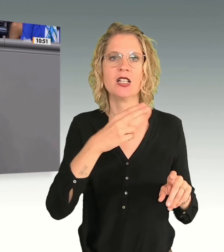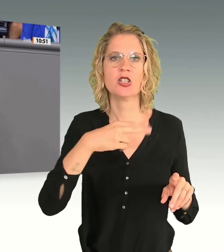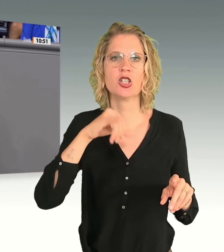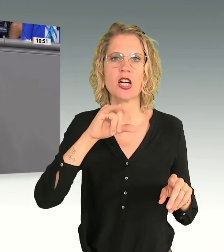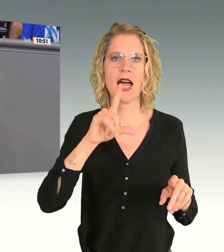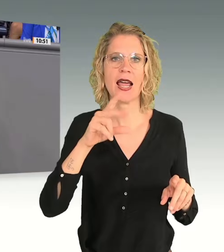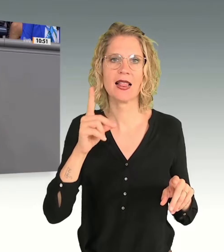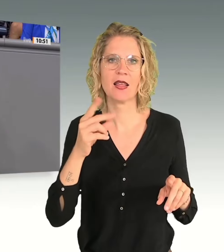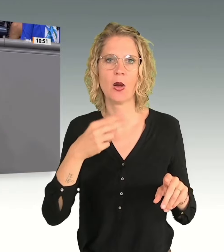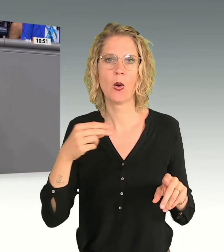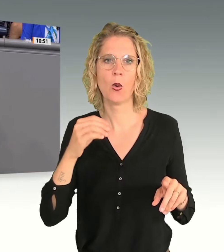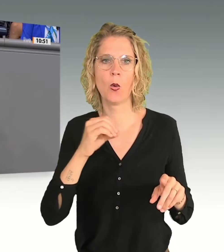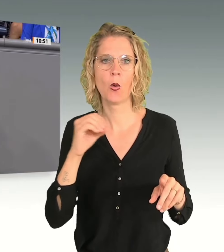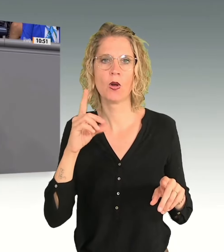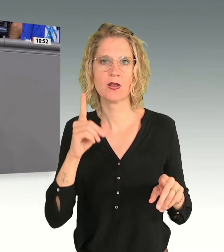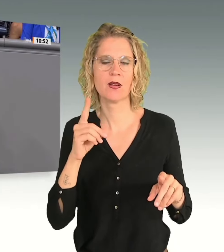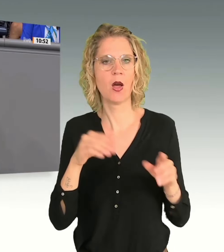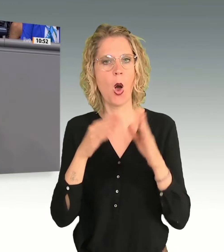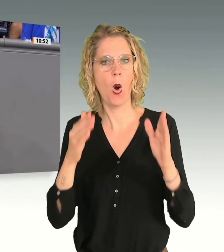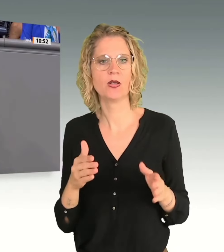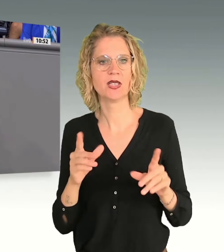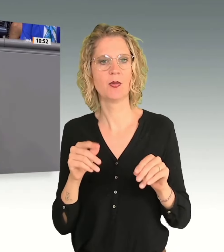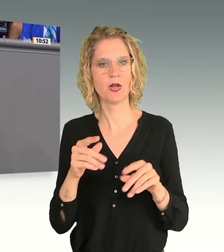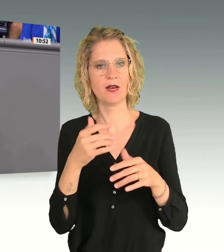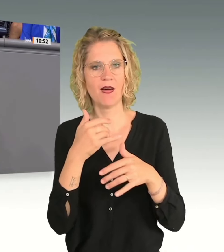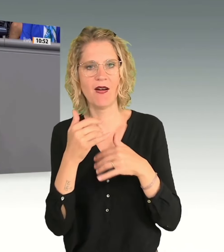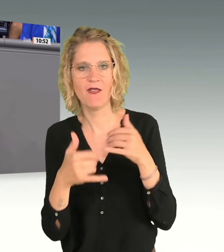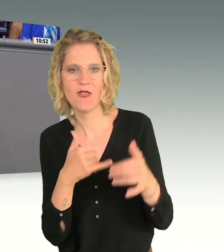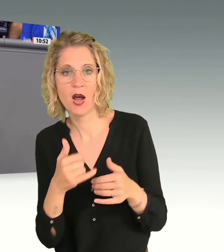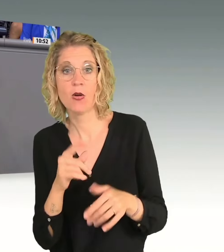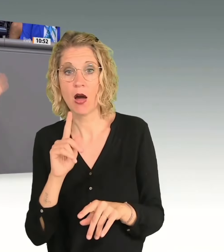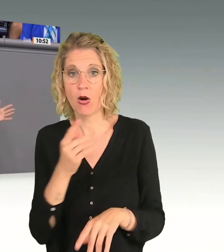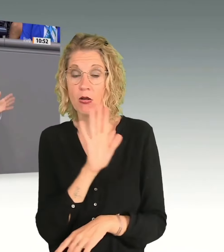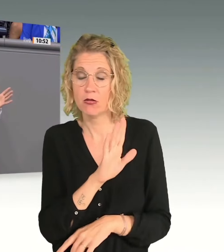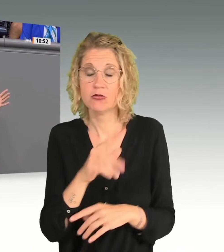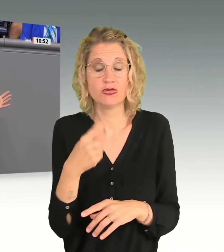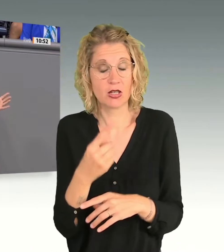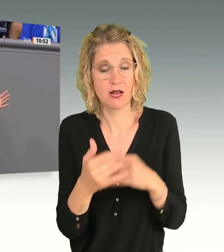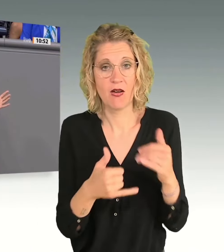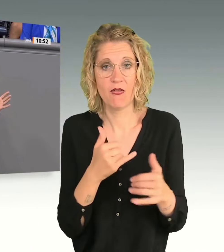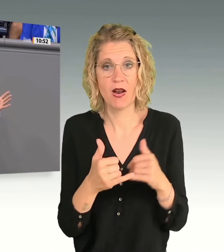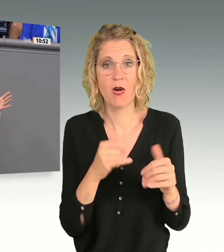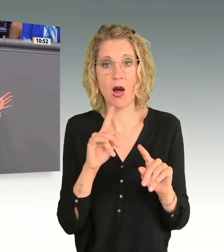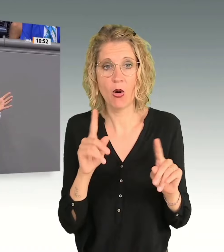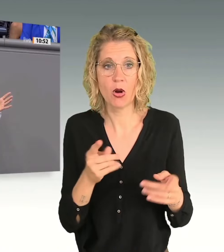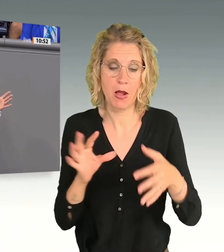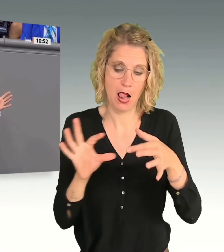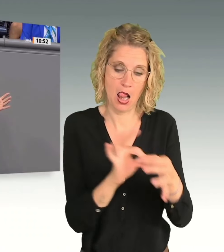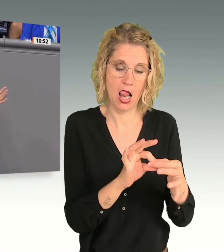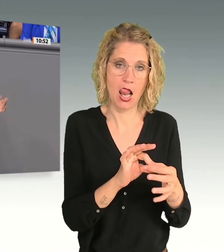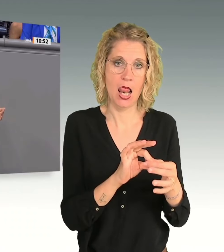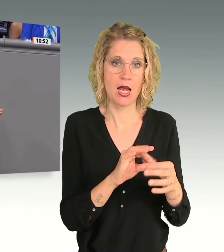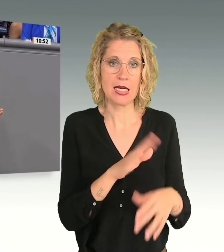das Schicksal der Frauen gekoppelt, auch die Situation der Kinder umfassend in den Blick genommen werden muss.